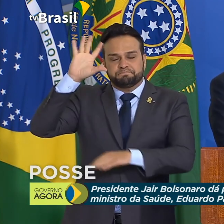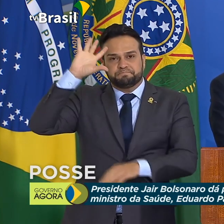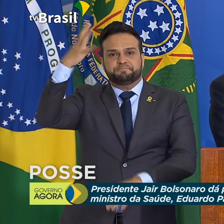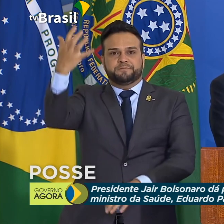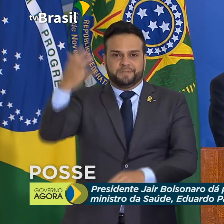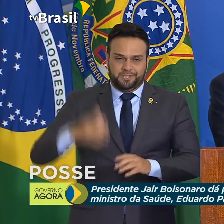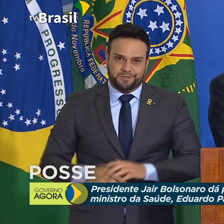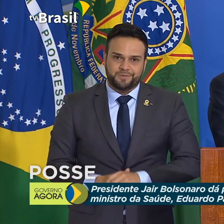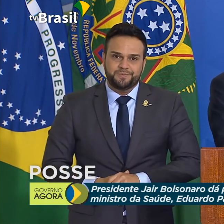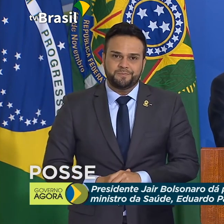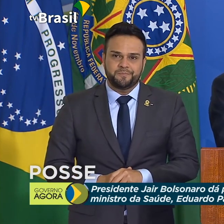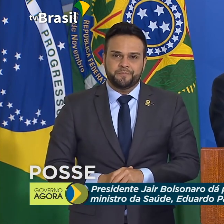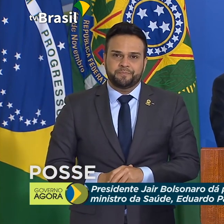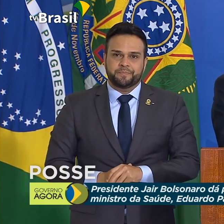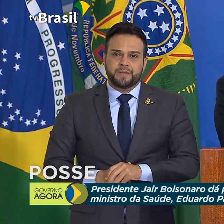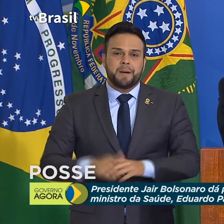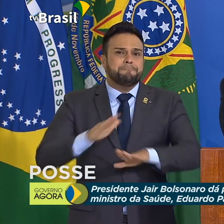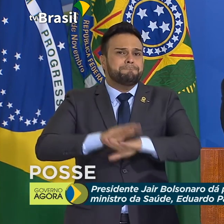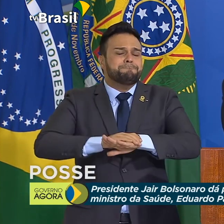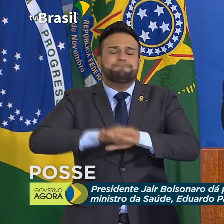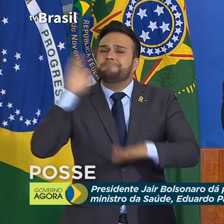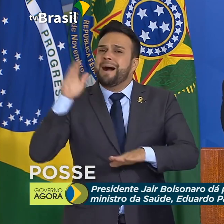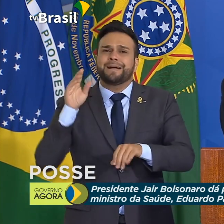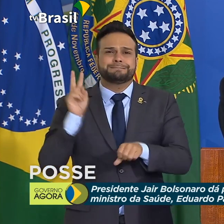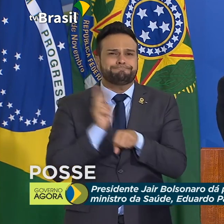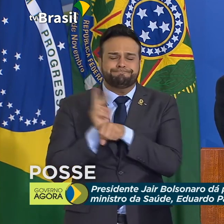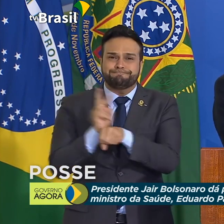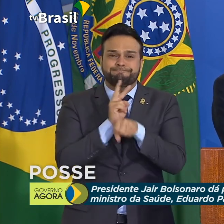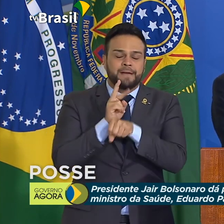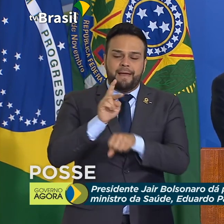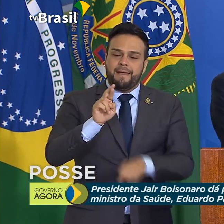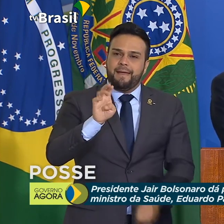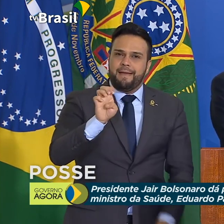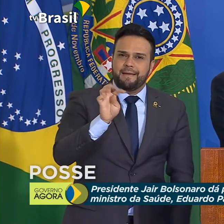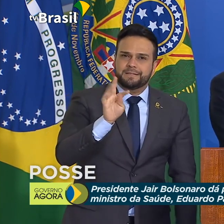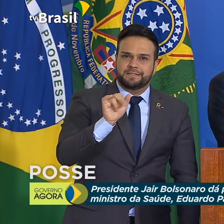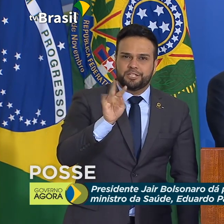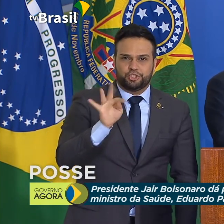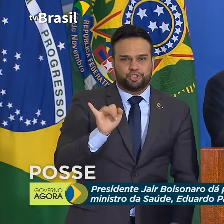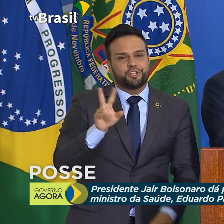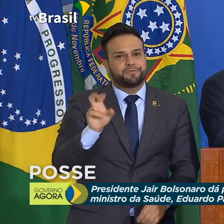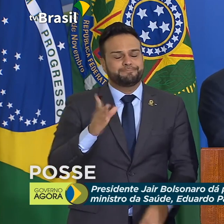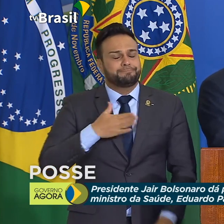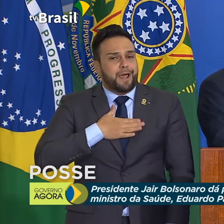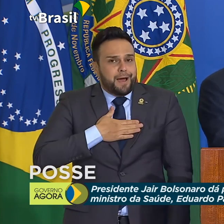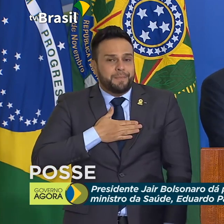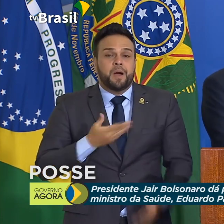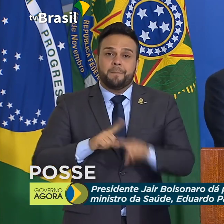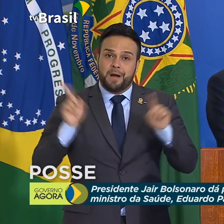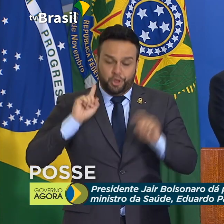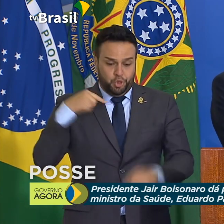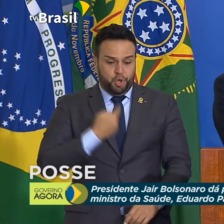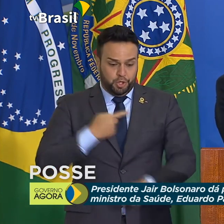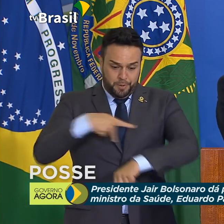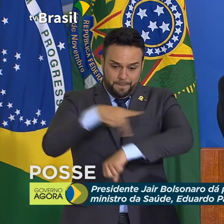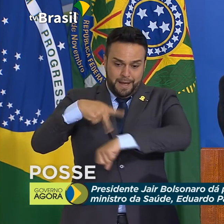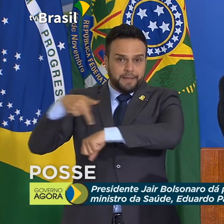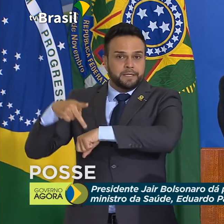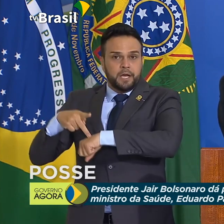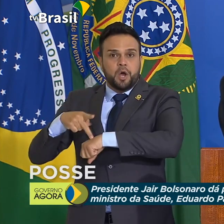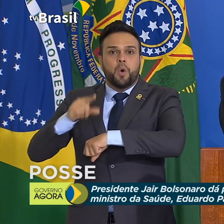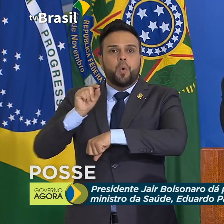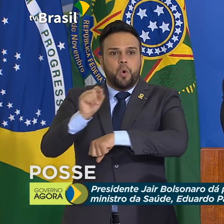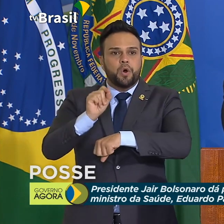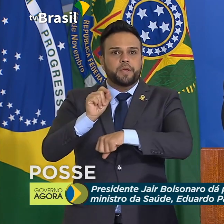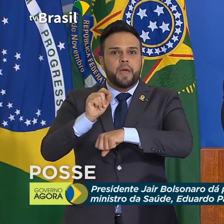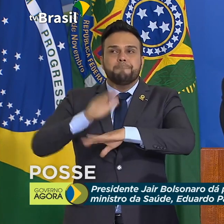fossem, mais restritivas do que os governadores. Lamento, somos o país com o maior número de dias de